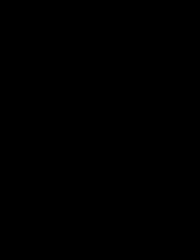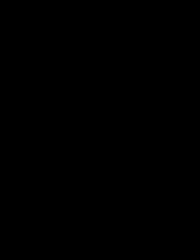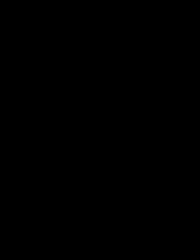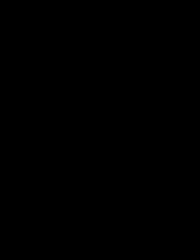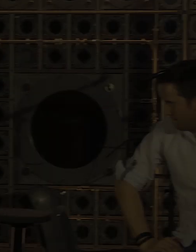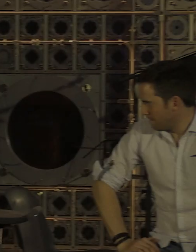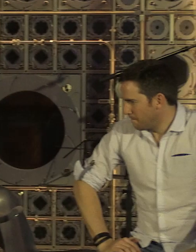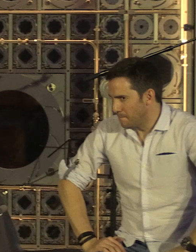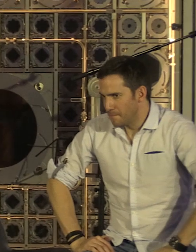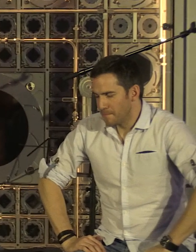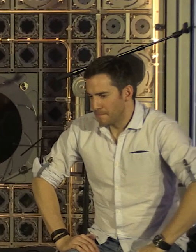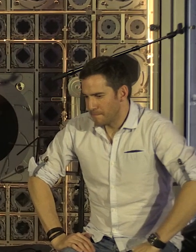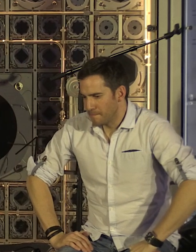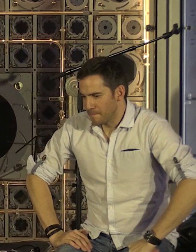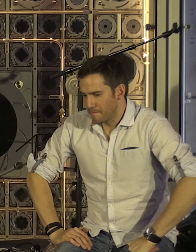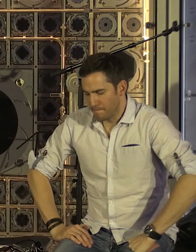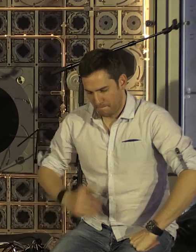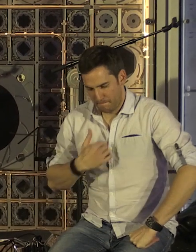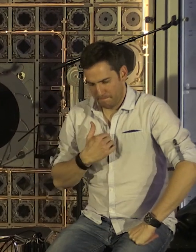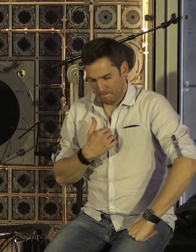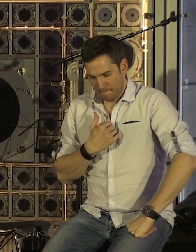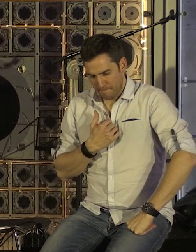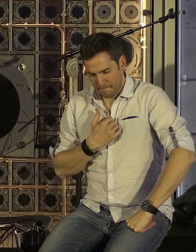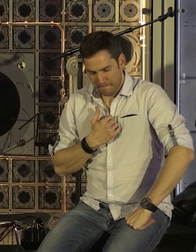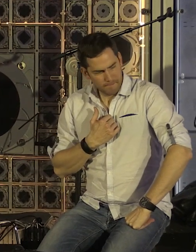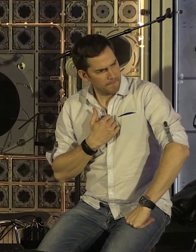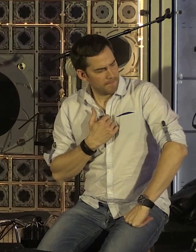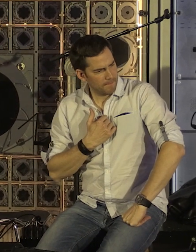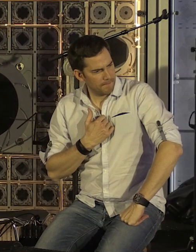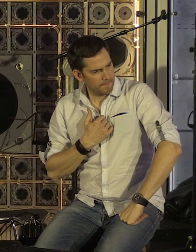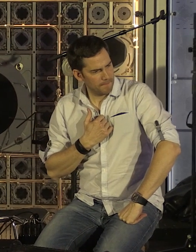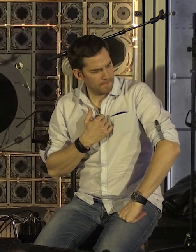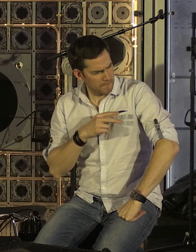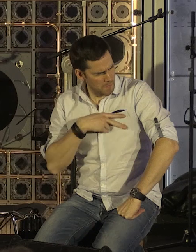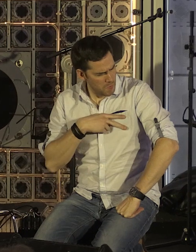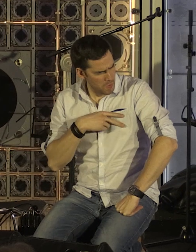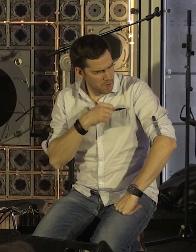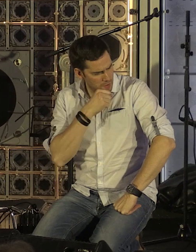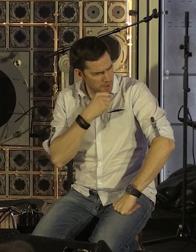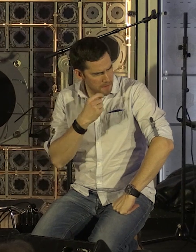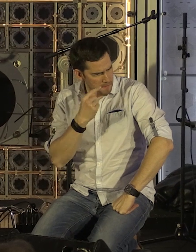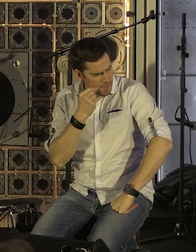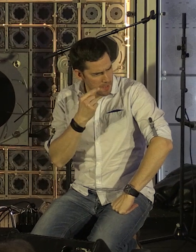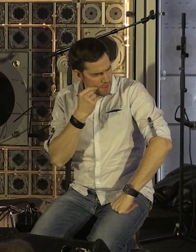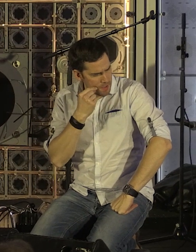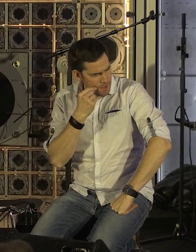Ton grand-père, ton grand-père, dit mon père,